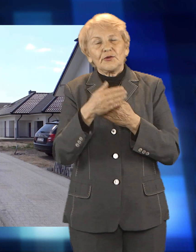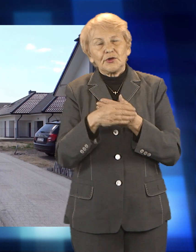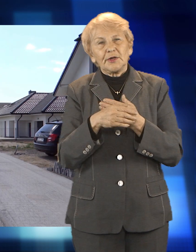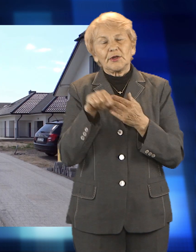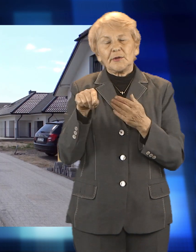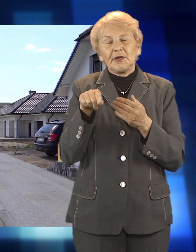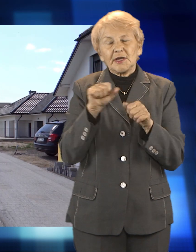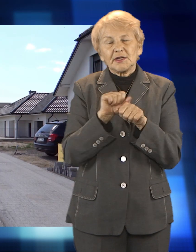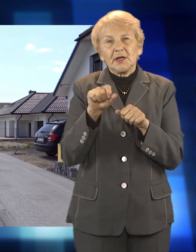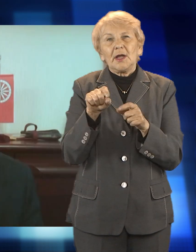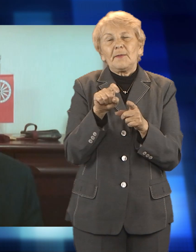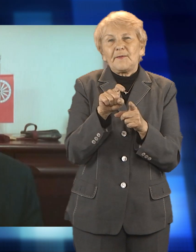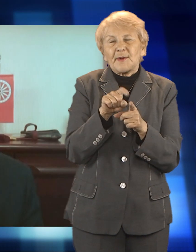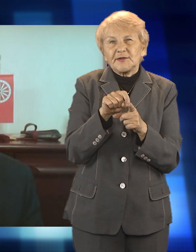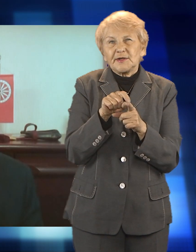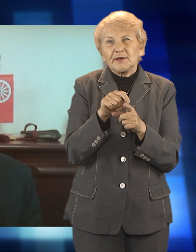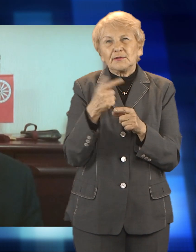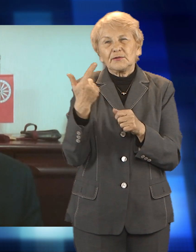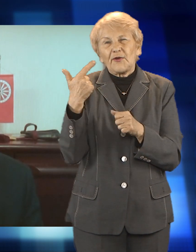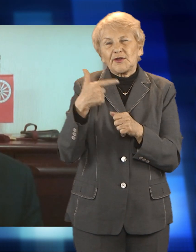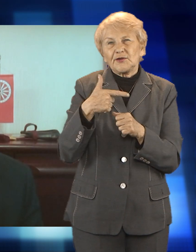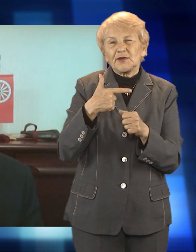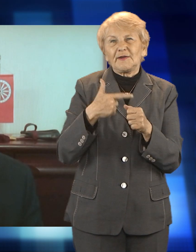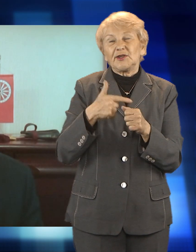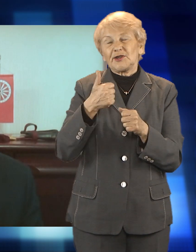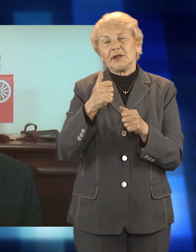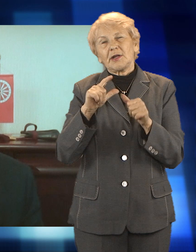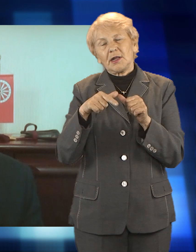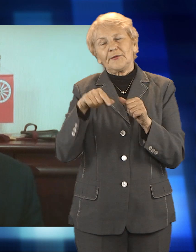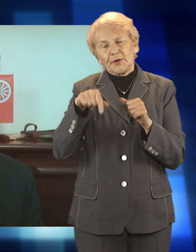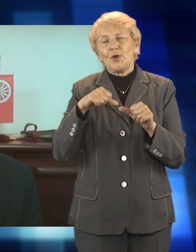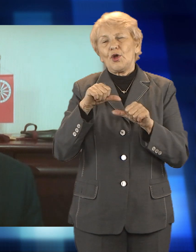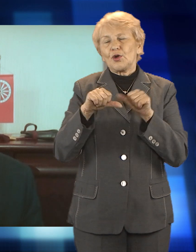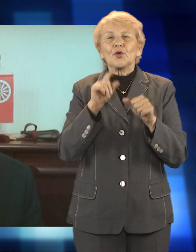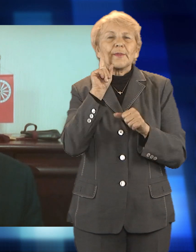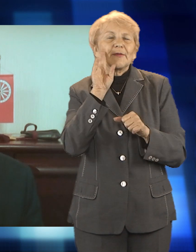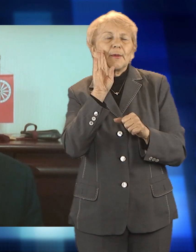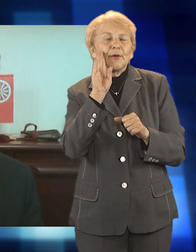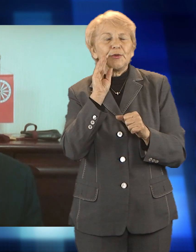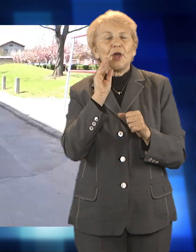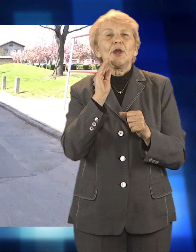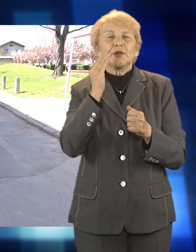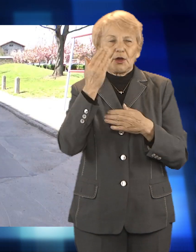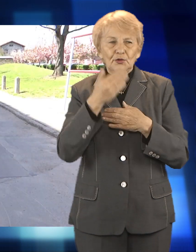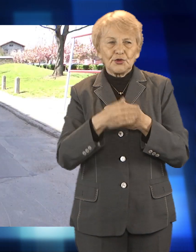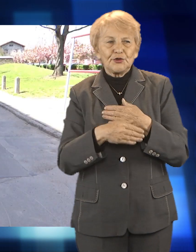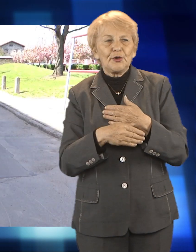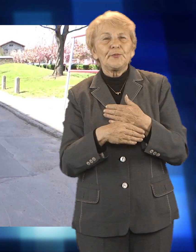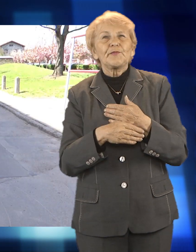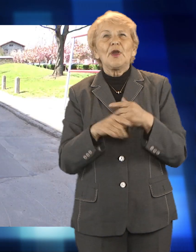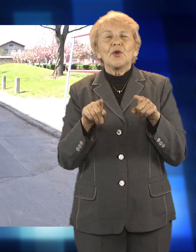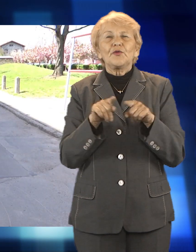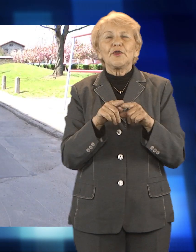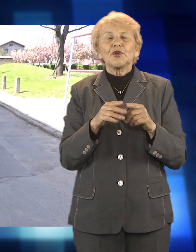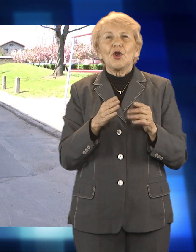2021, czyli w tym roku ma się to zakończyć. A drugi projekt to jest przebudowa ulicy